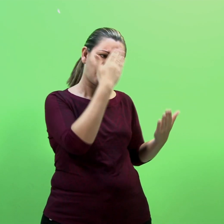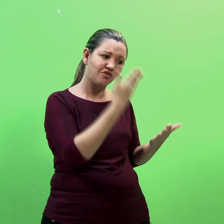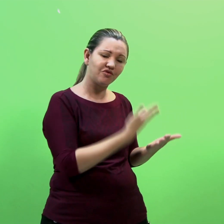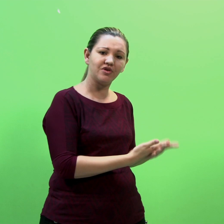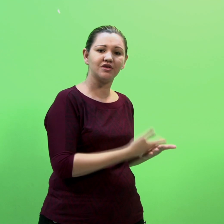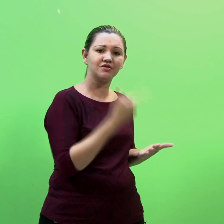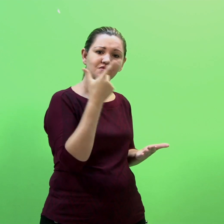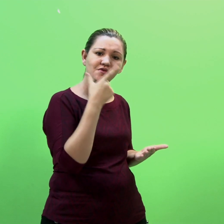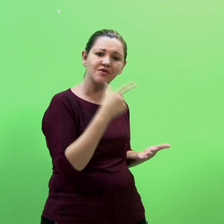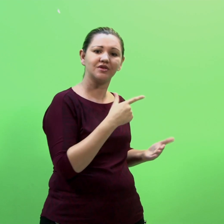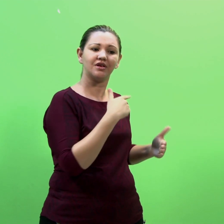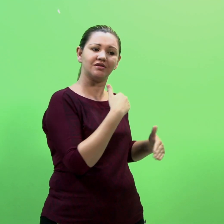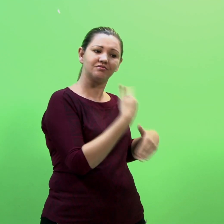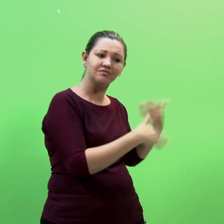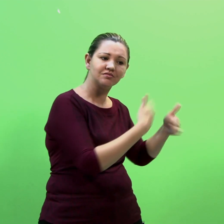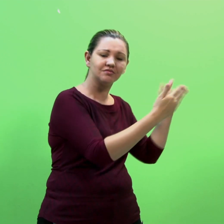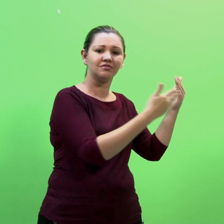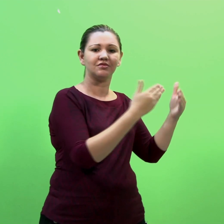para viabilizar a educação inclusiva